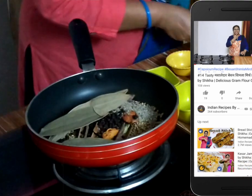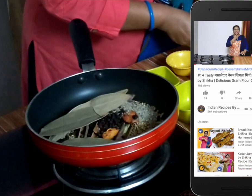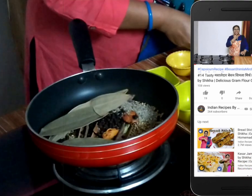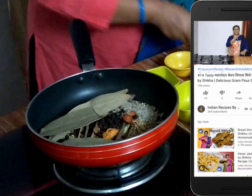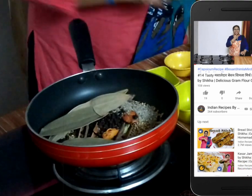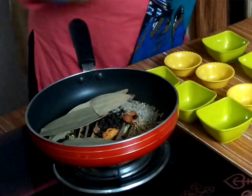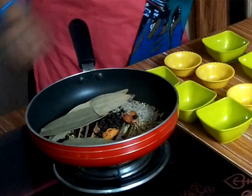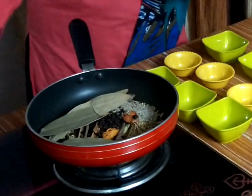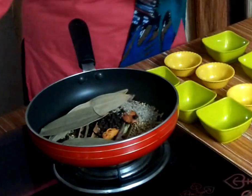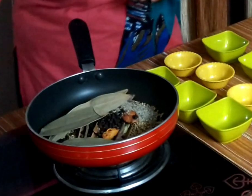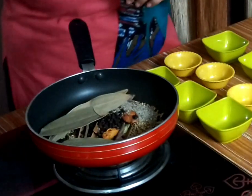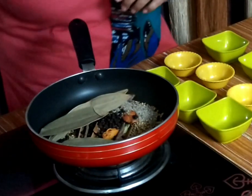कर मिला लेंगे